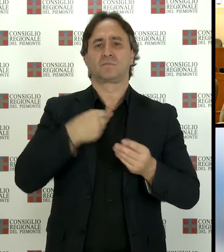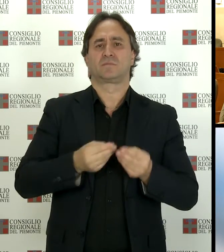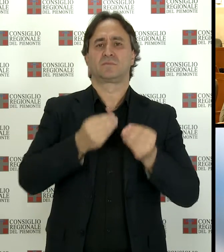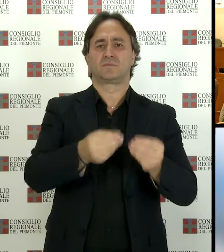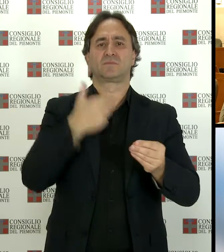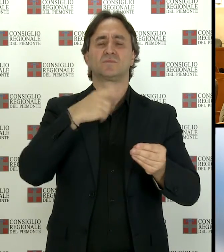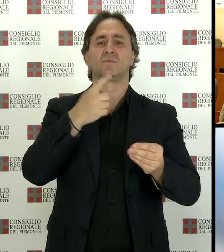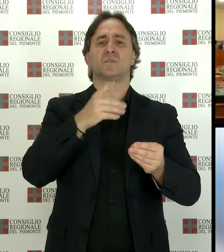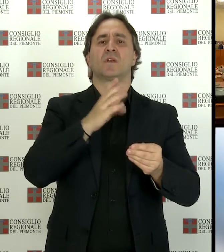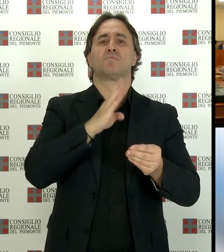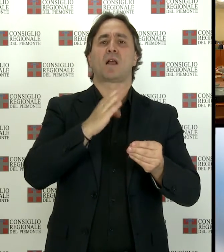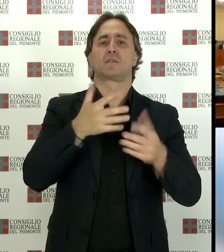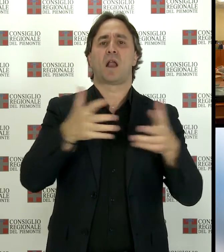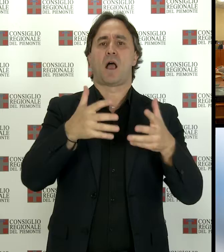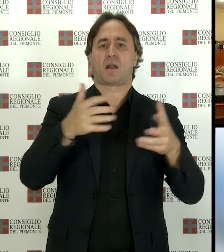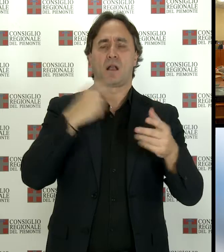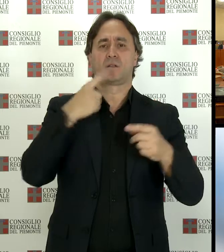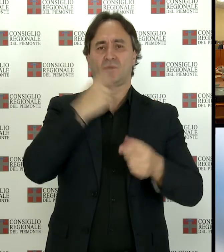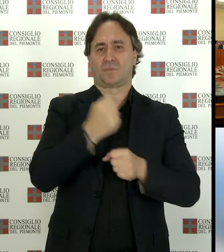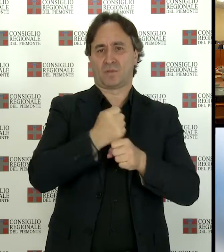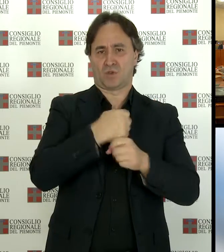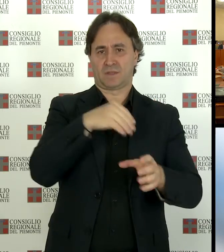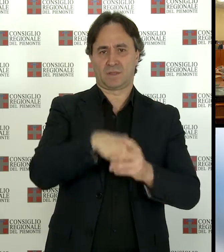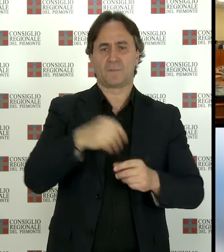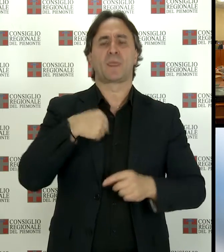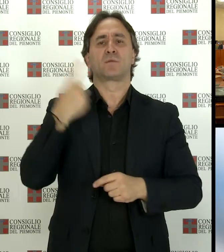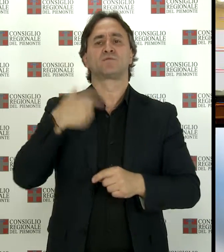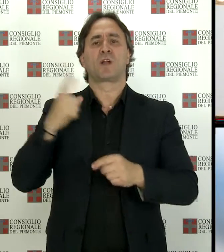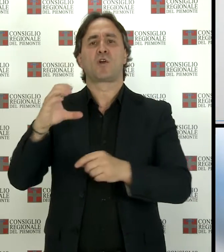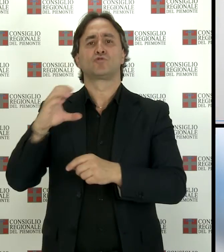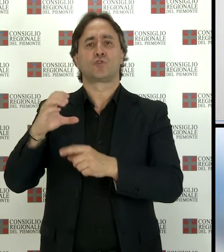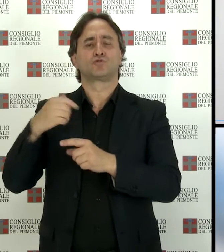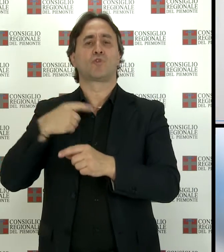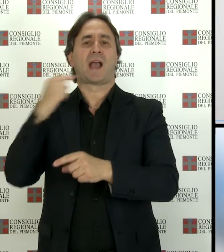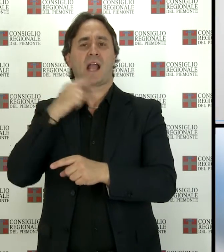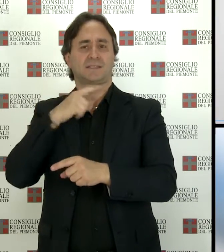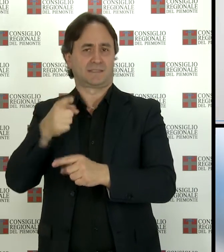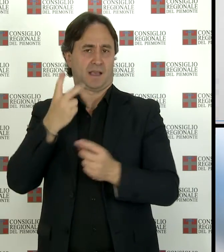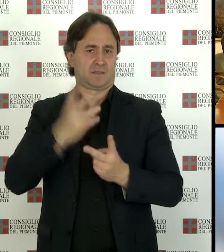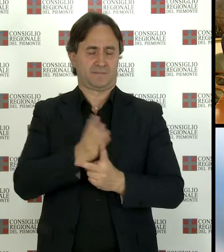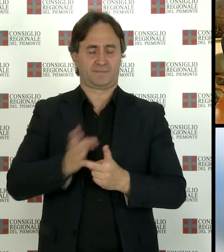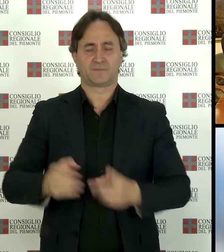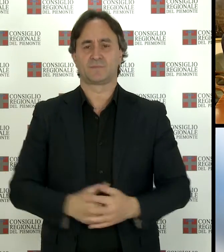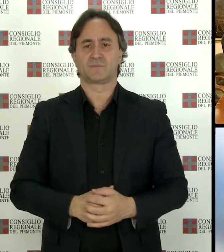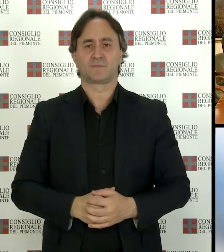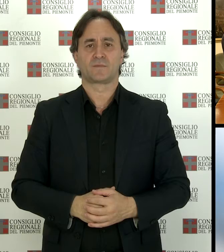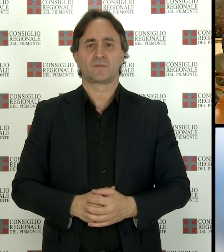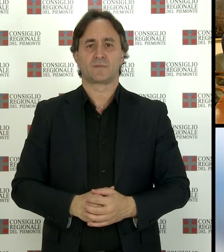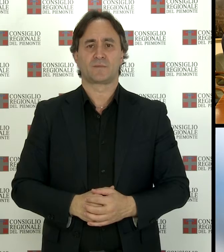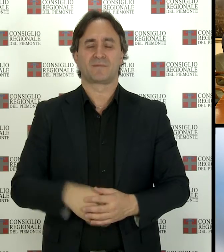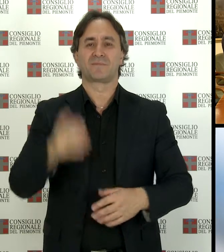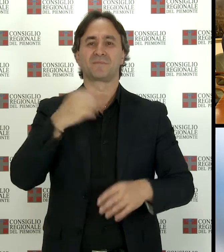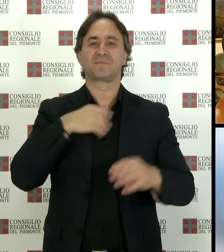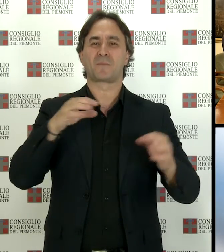larga in Piemonte e uno sulla liquidazione del Consorzio di Garanzia Eurofidi. In copertina In occasione della